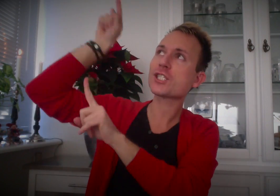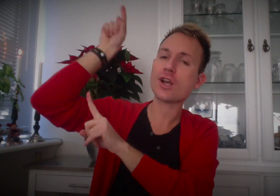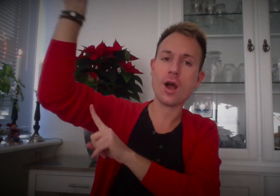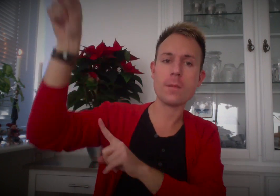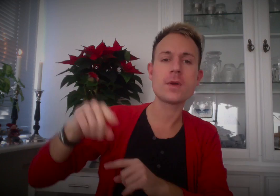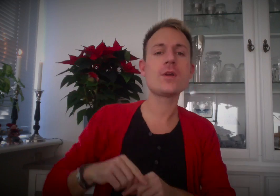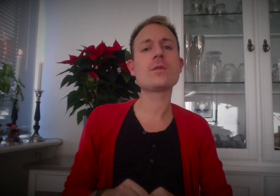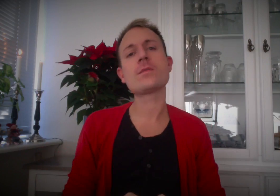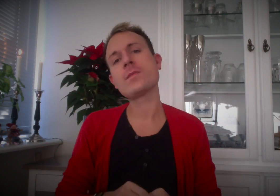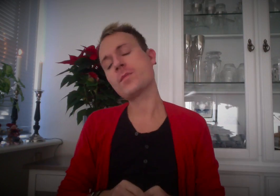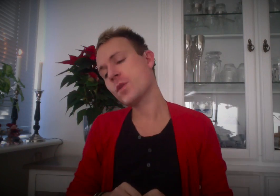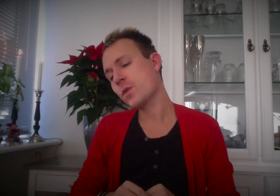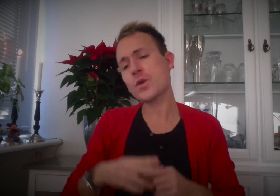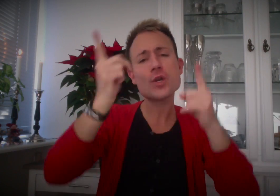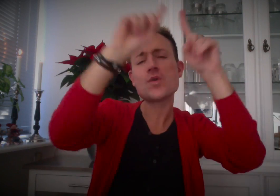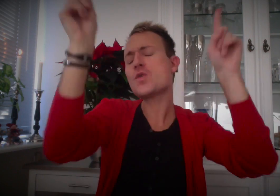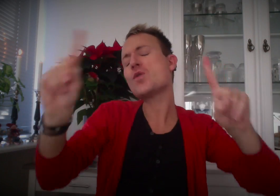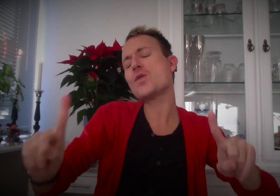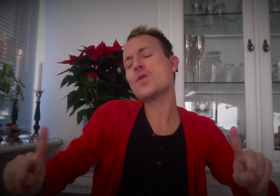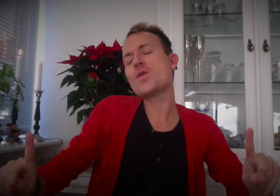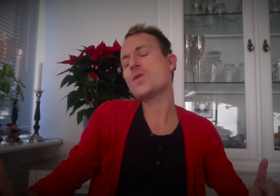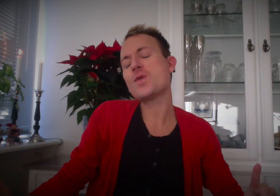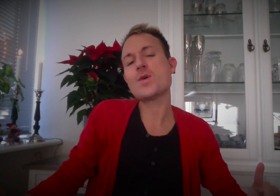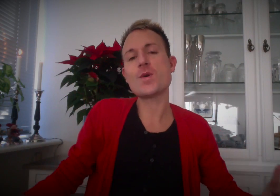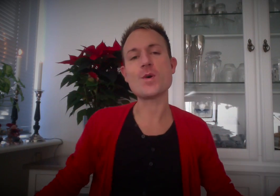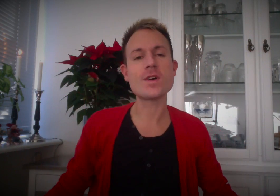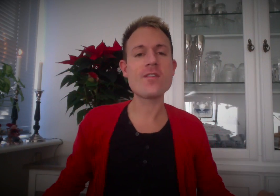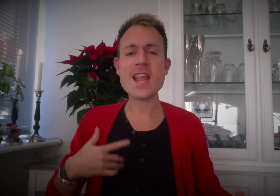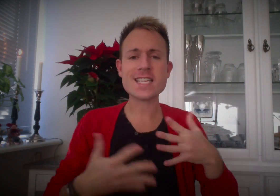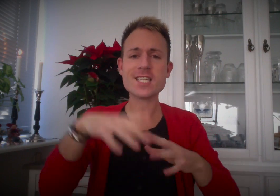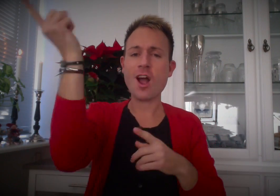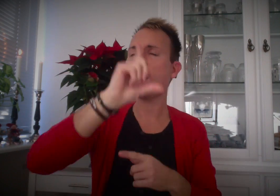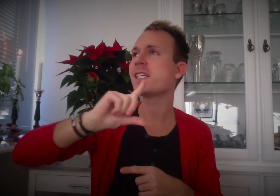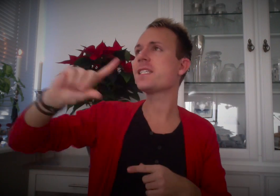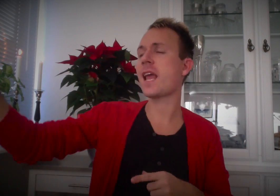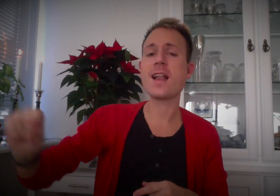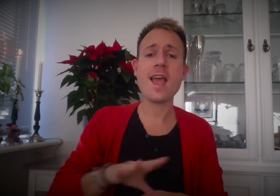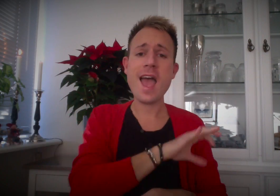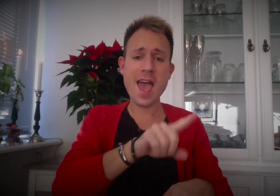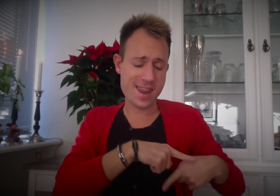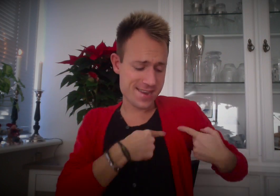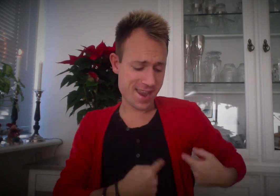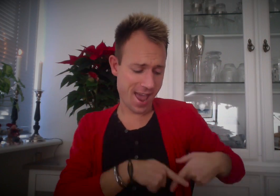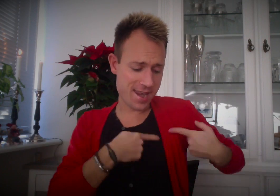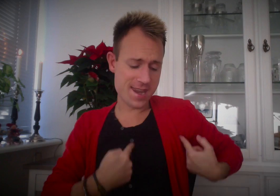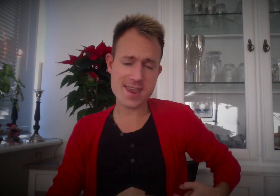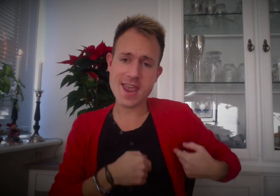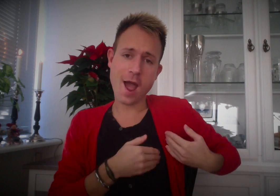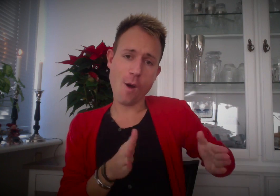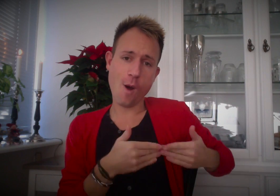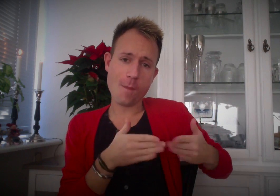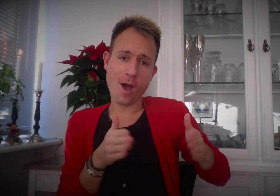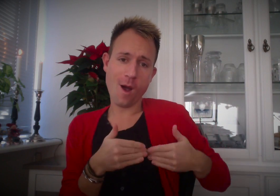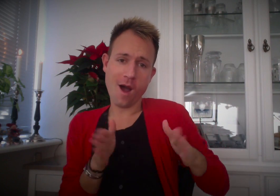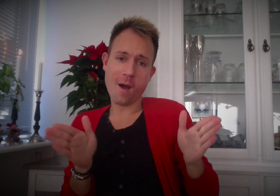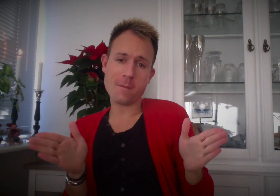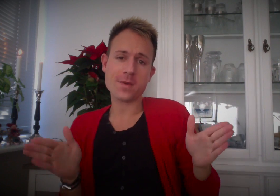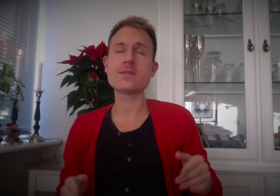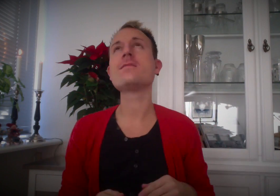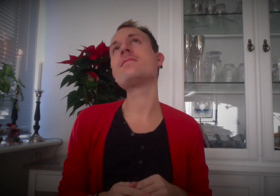Nu er det jul, den danser afsted Alle hjertet runger op